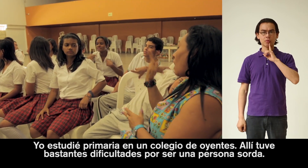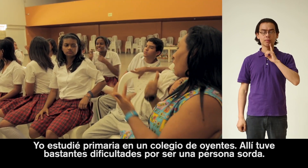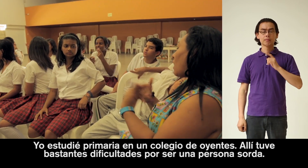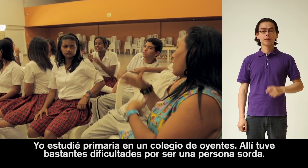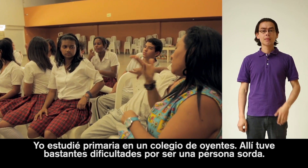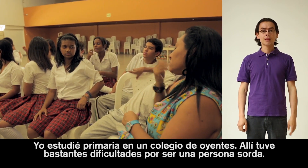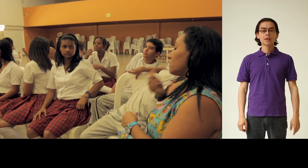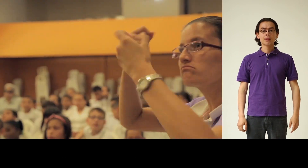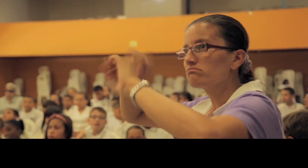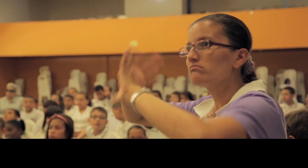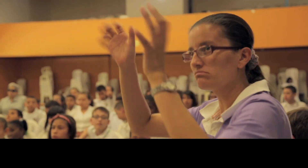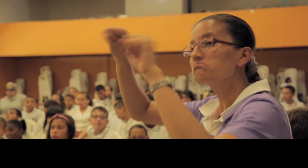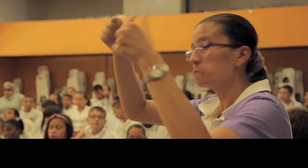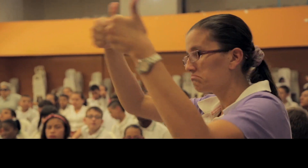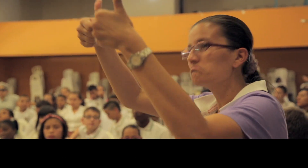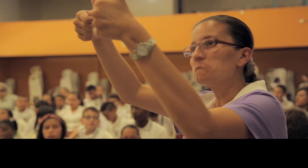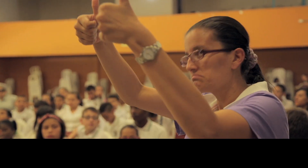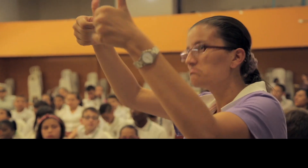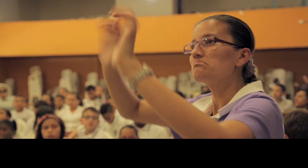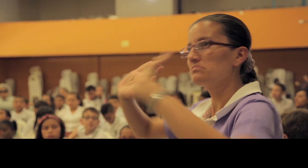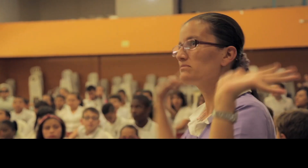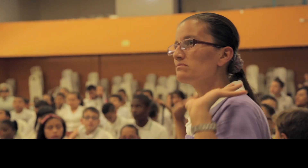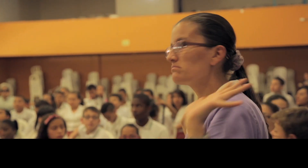ser una persona sorda Música